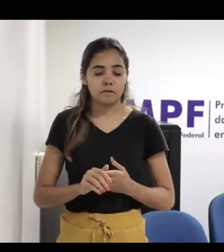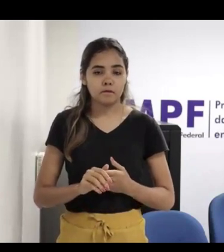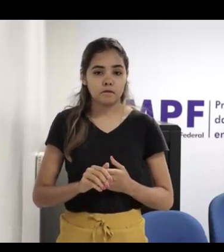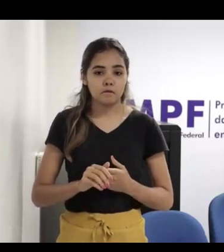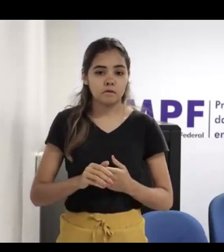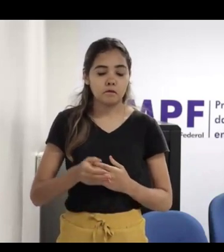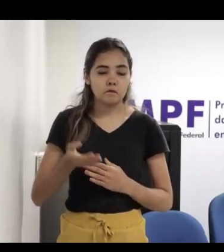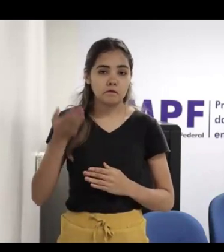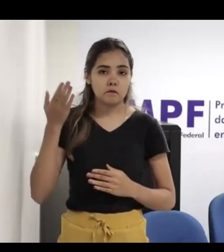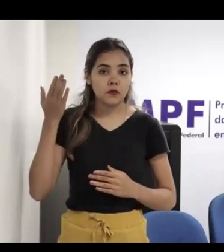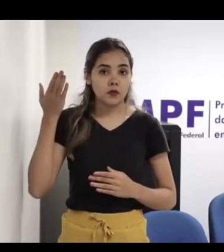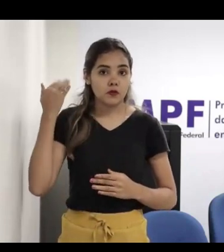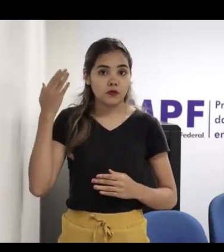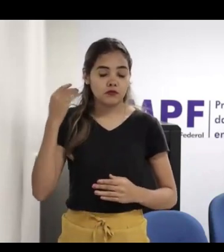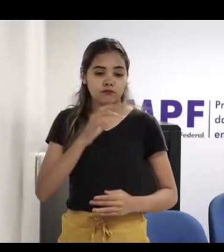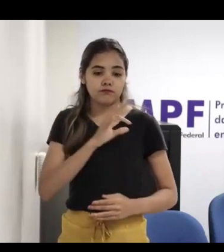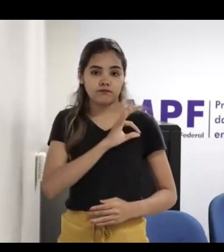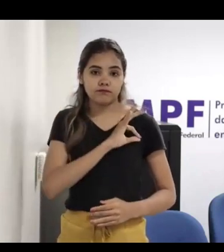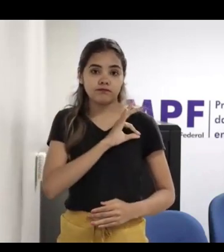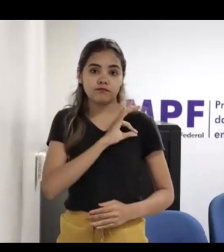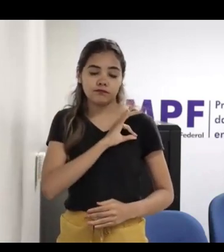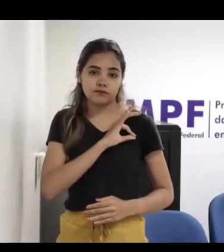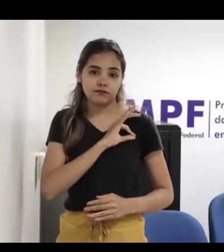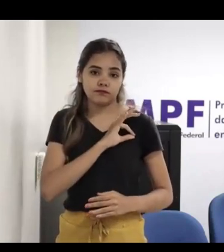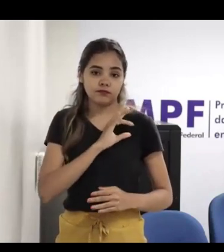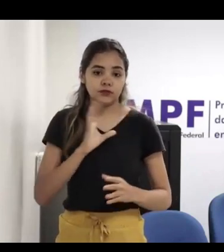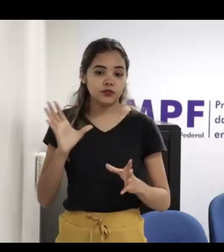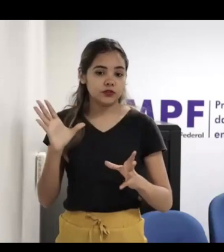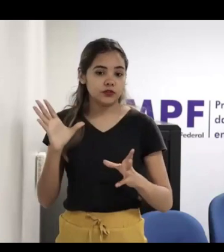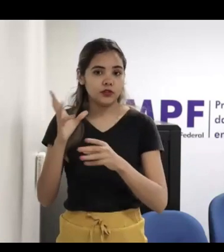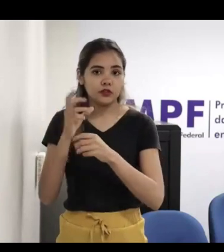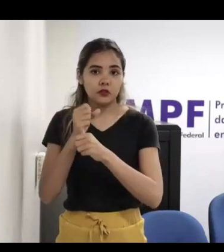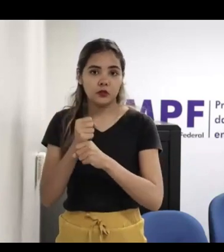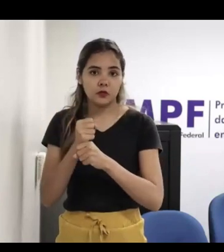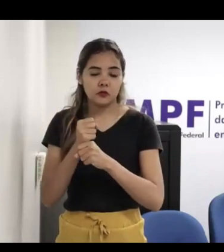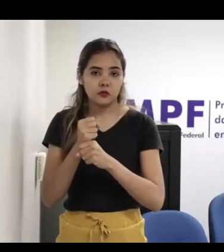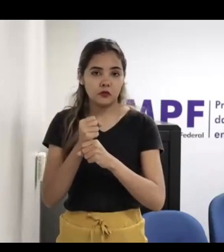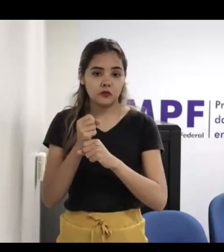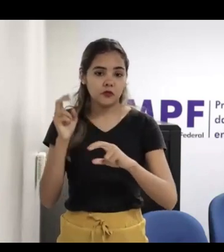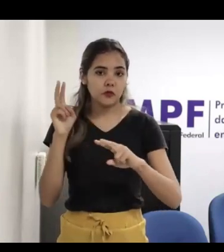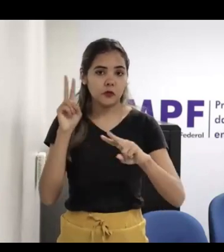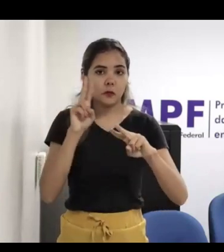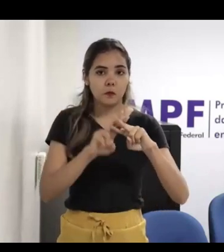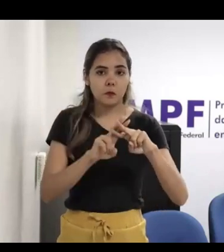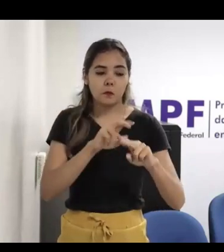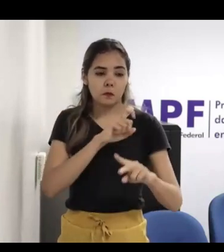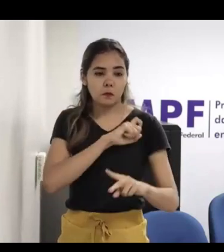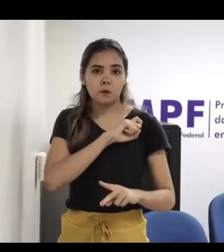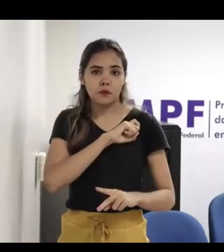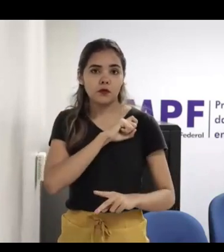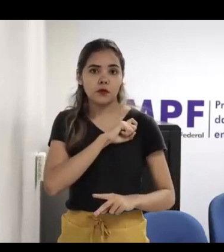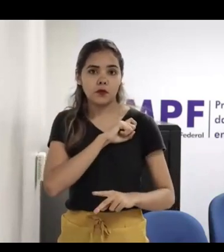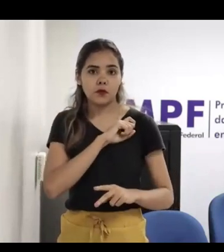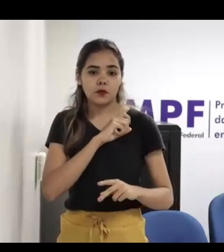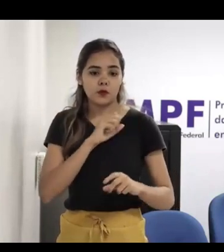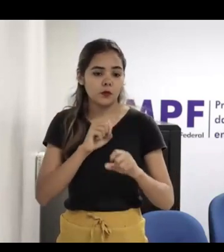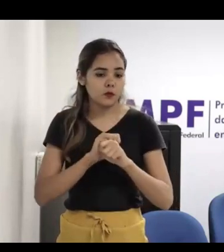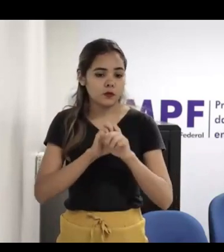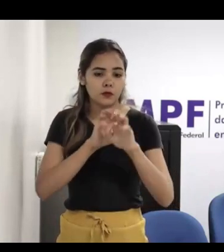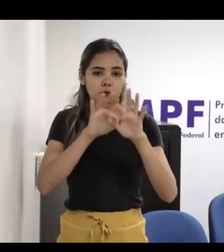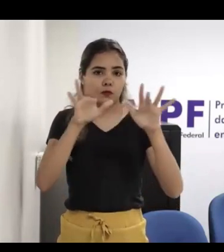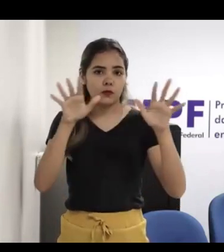faziam compartilhamento de materiais de exploração sexual de crianças e adolescentes, e também